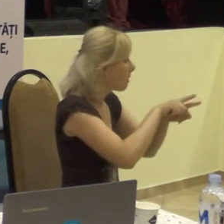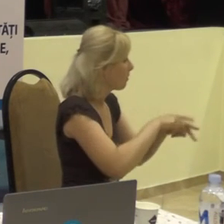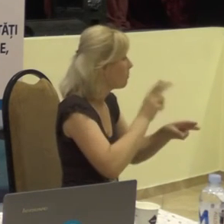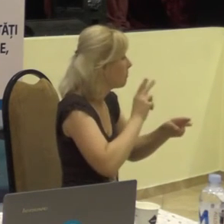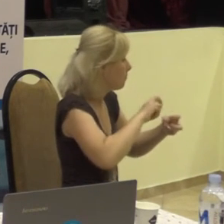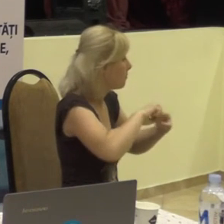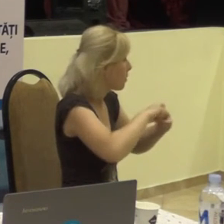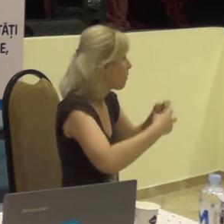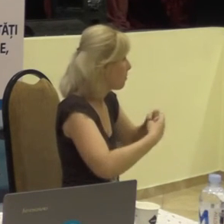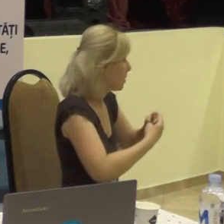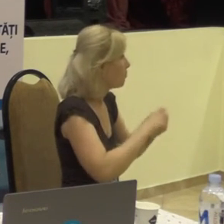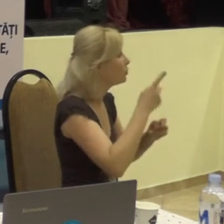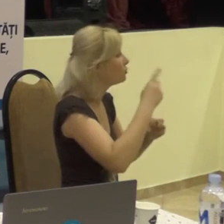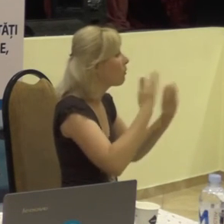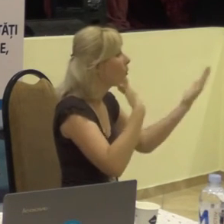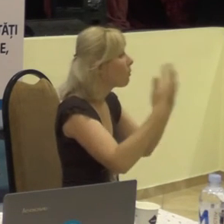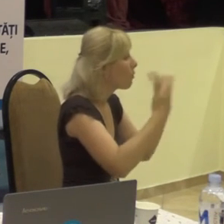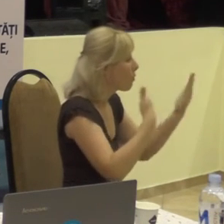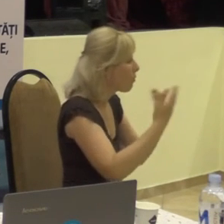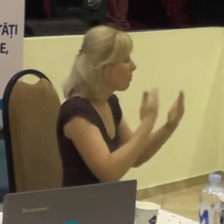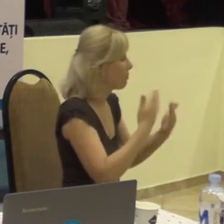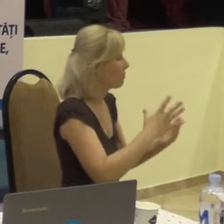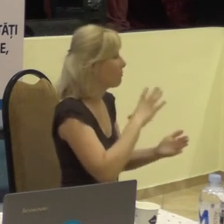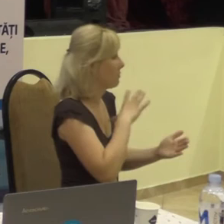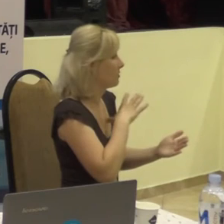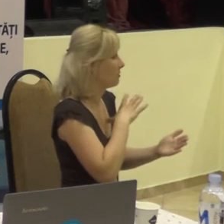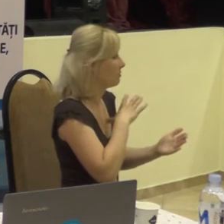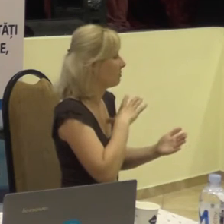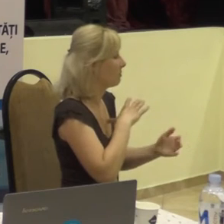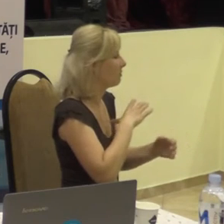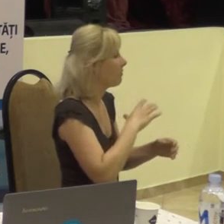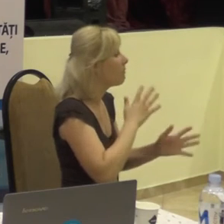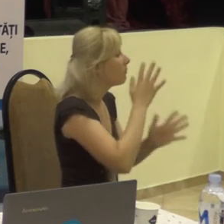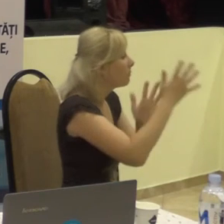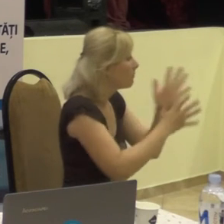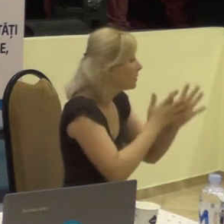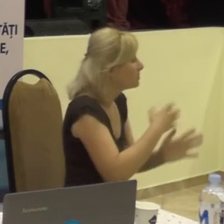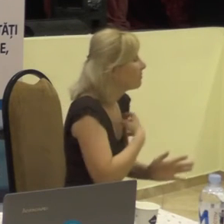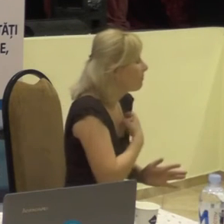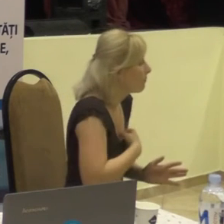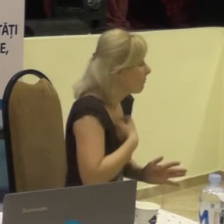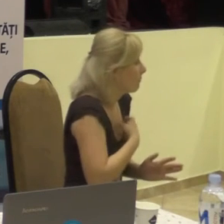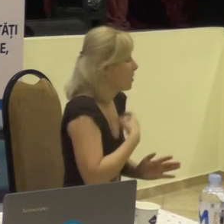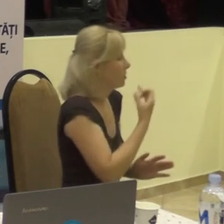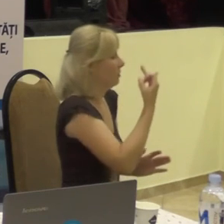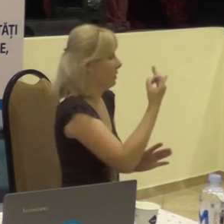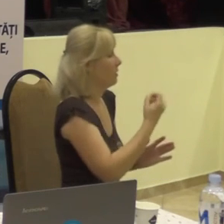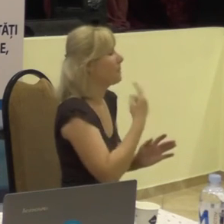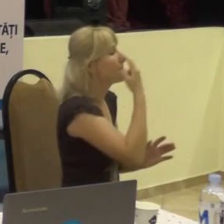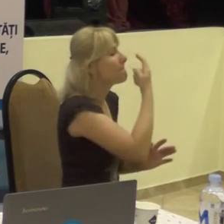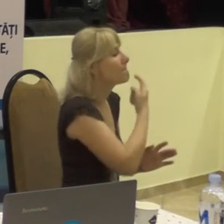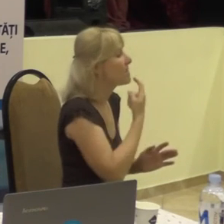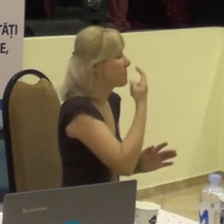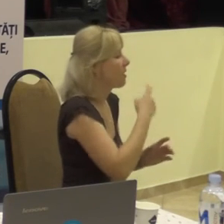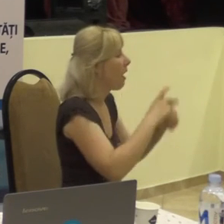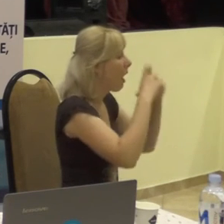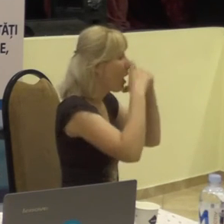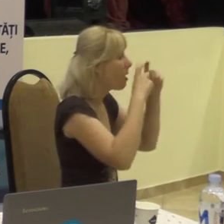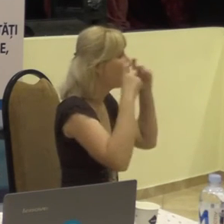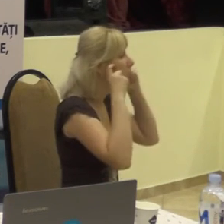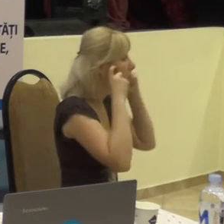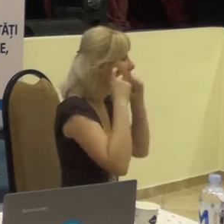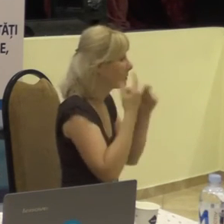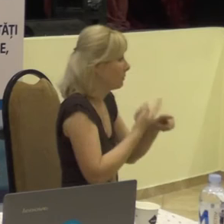deoarece comunicarea lor este bazată pe gest și, în același timp, pe nimică. Masca de